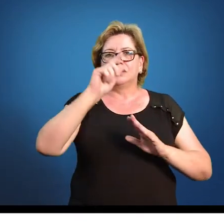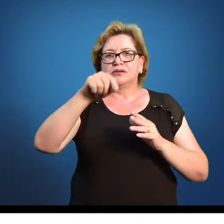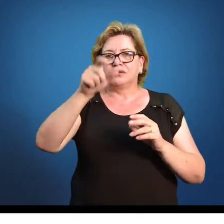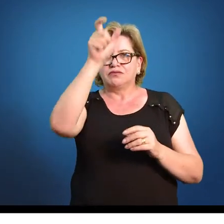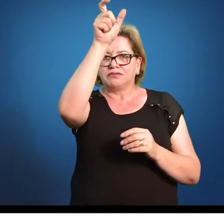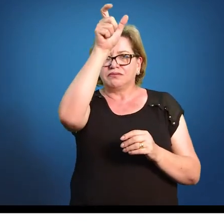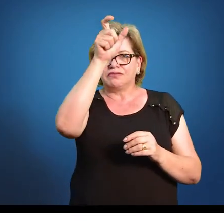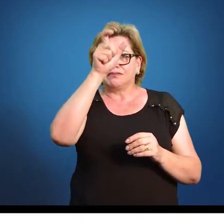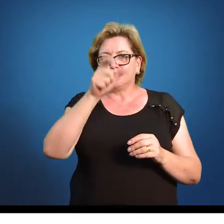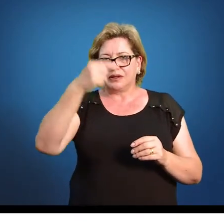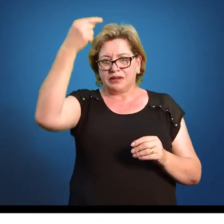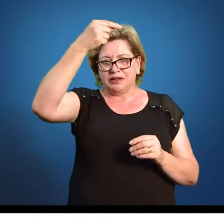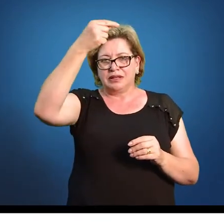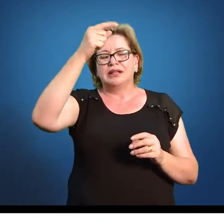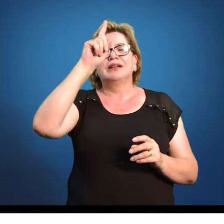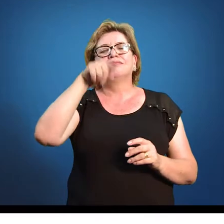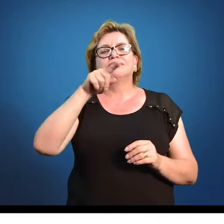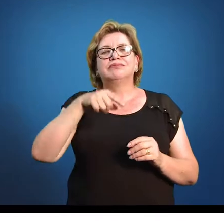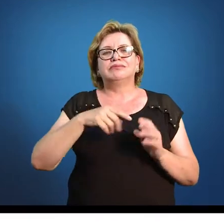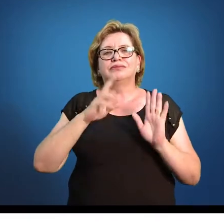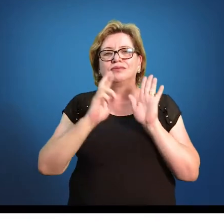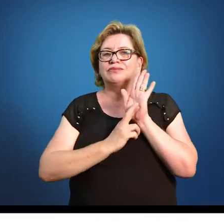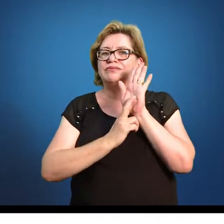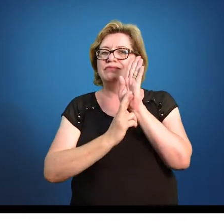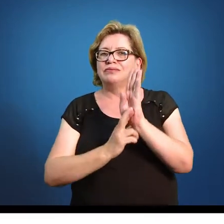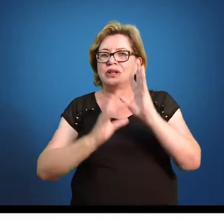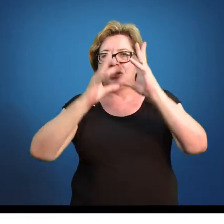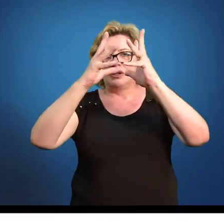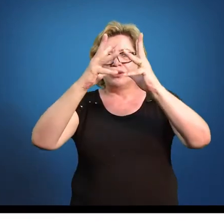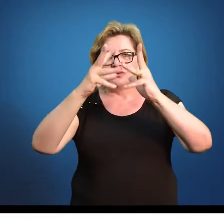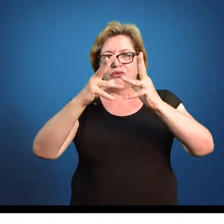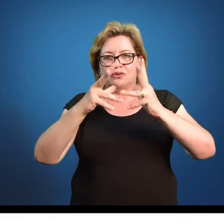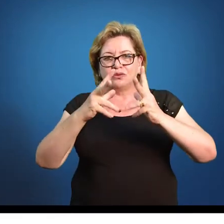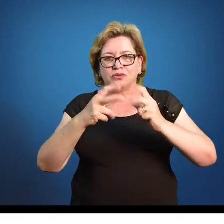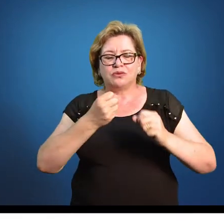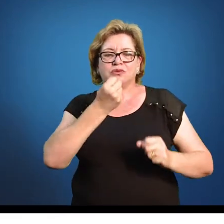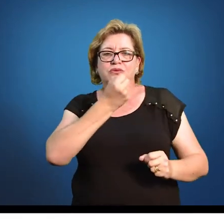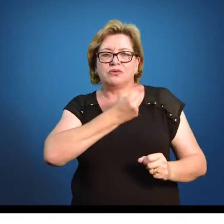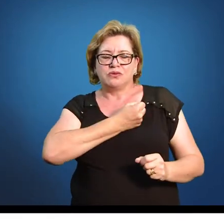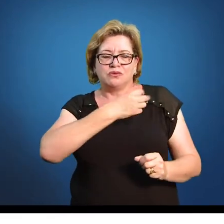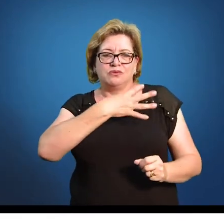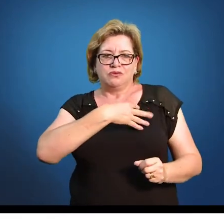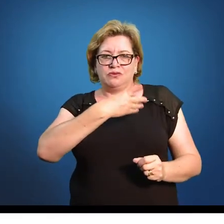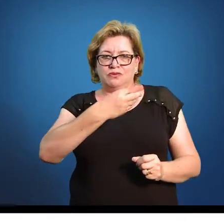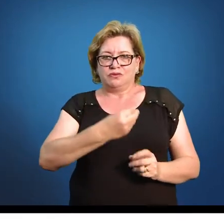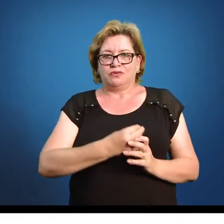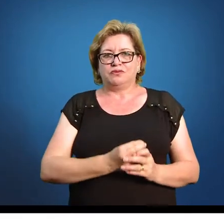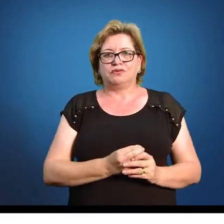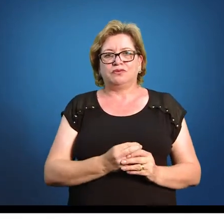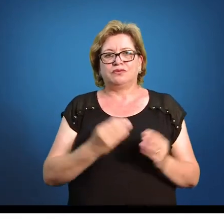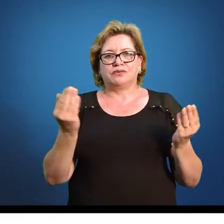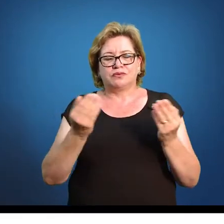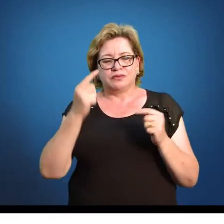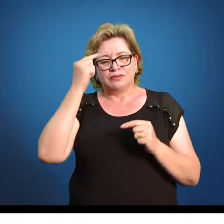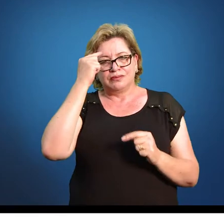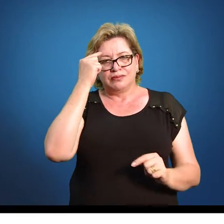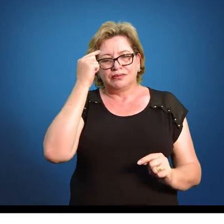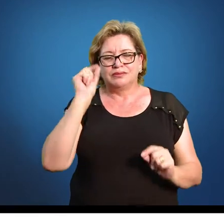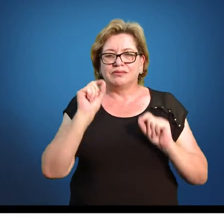primeira coluna vai estar representado todos os valores referentes ao número de filhos. Agora vamos analisar o seguinte.